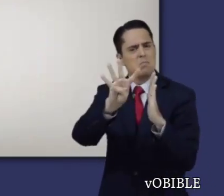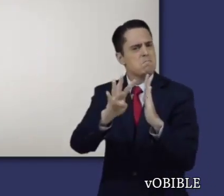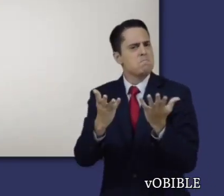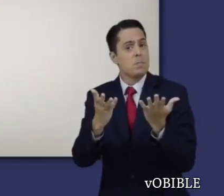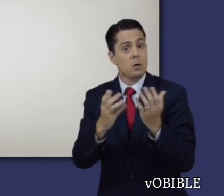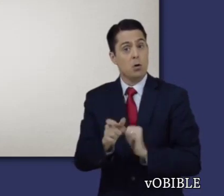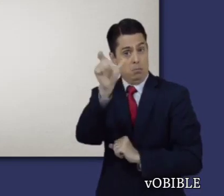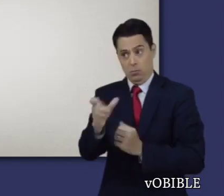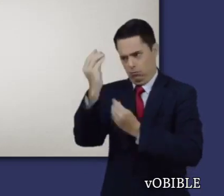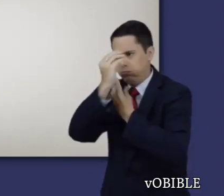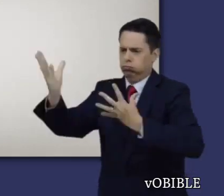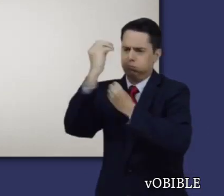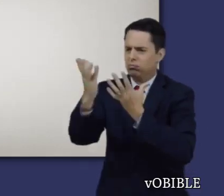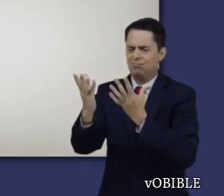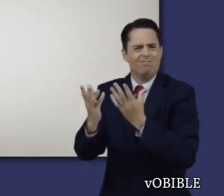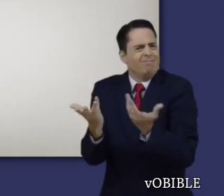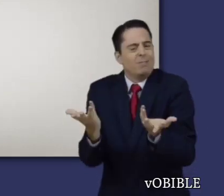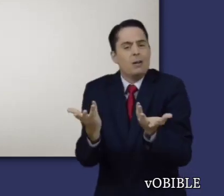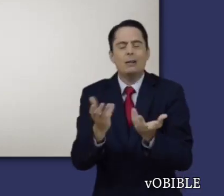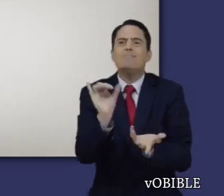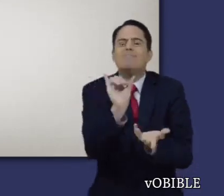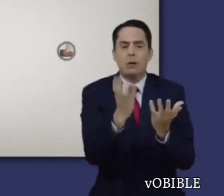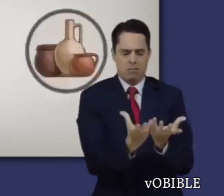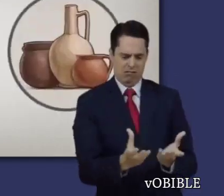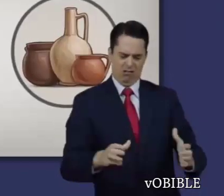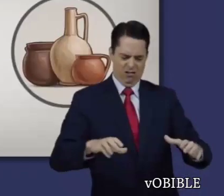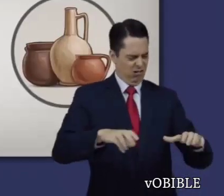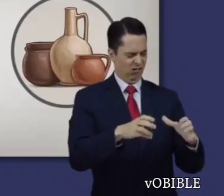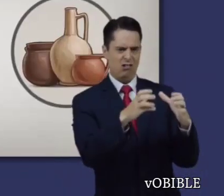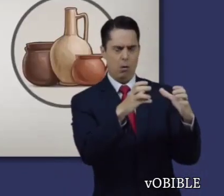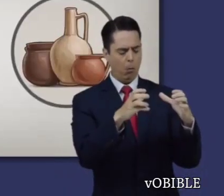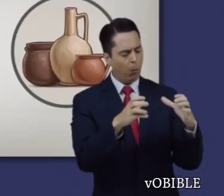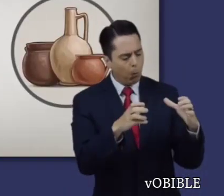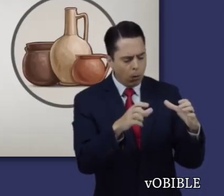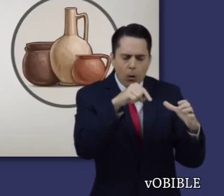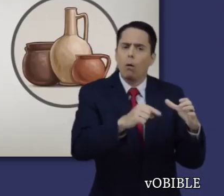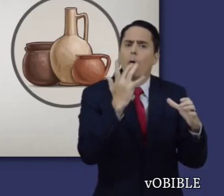En el capítulo cuatro explica que el ministerio del nuevo pacto es un tesoro en